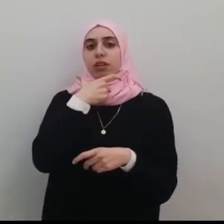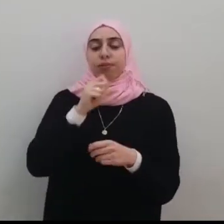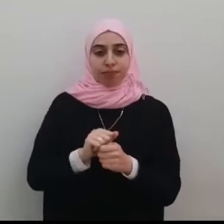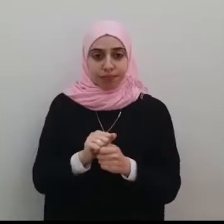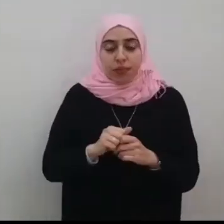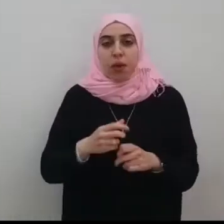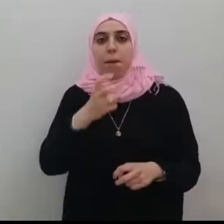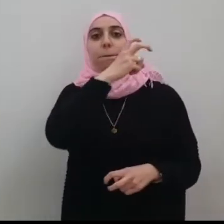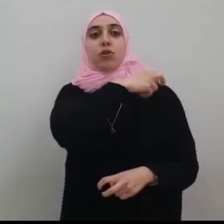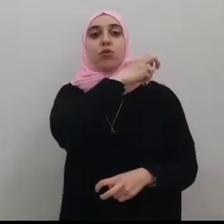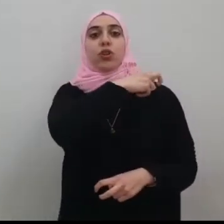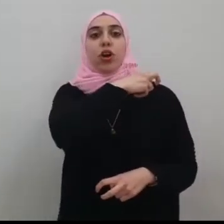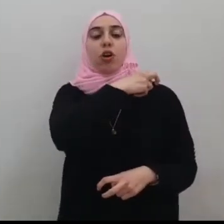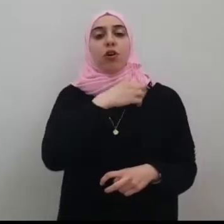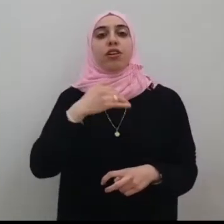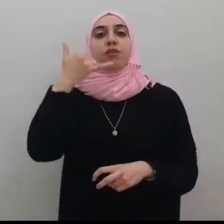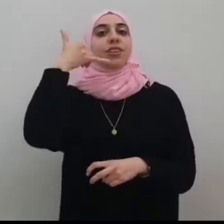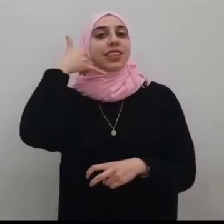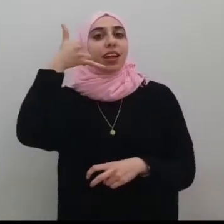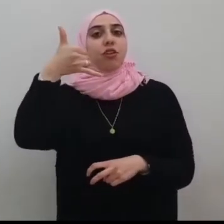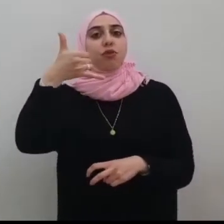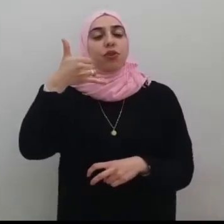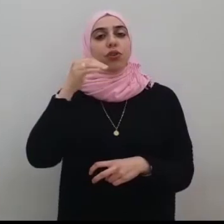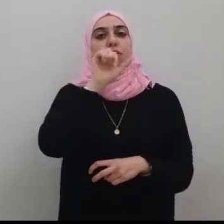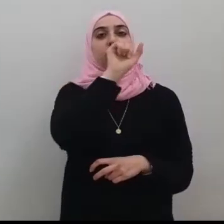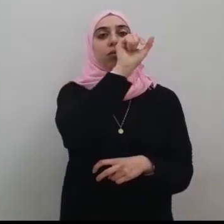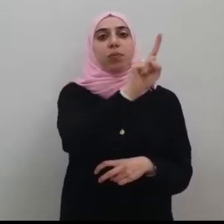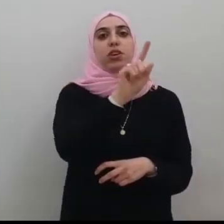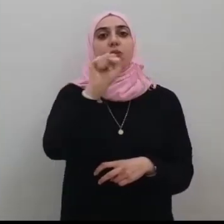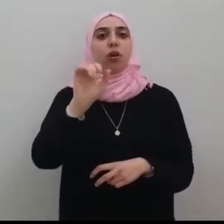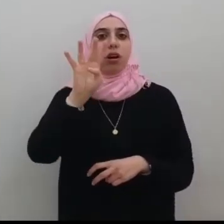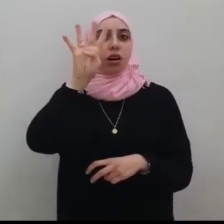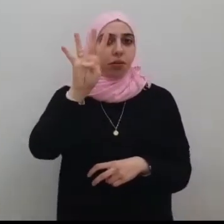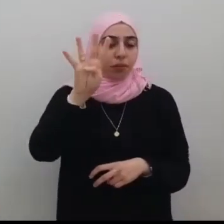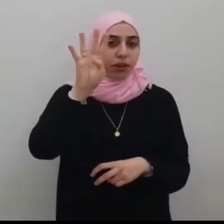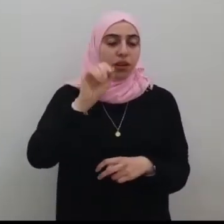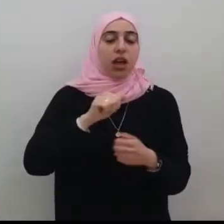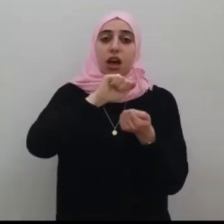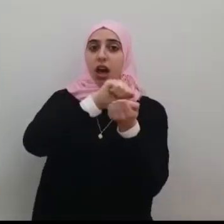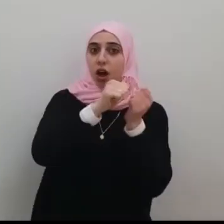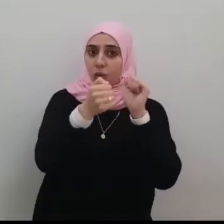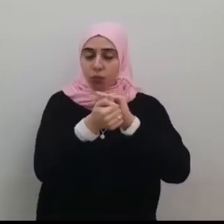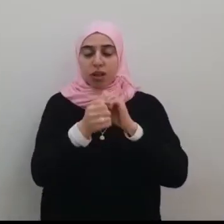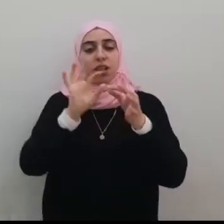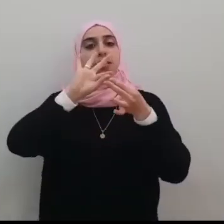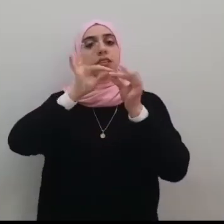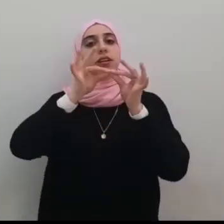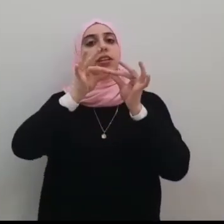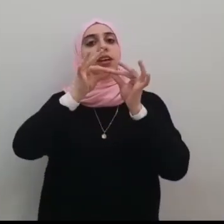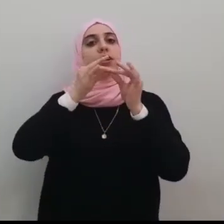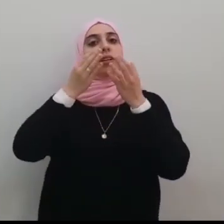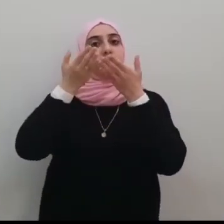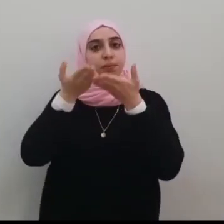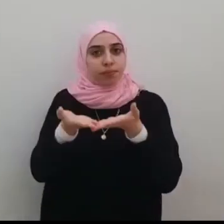الجبهة الداخلية بكودها أورف تليفون رقم 104 أو موقع الإنترنت